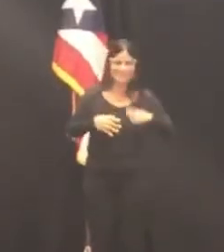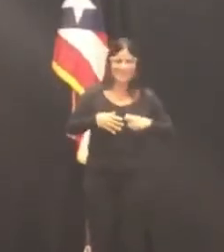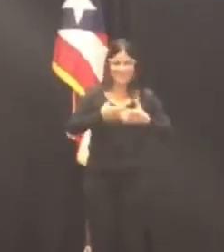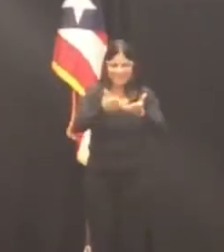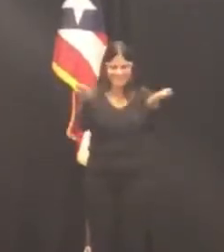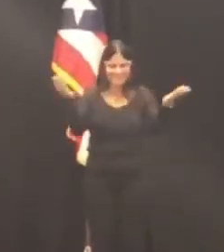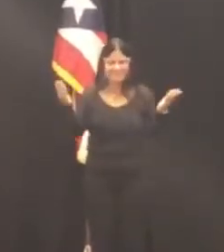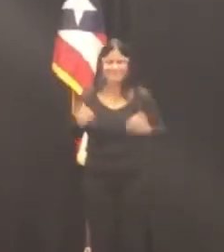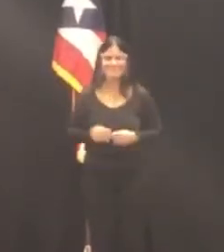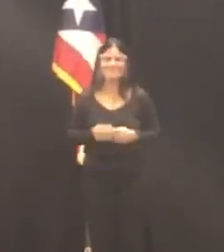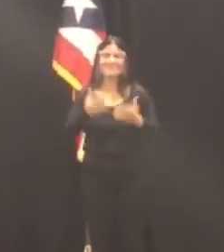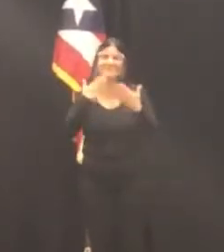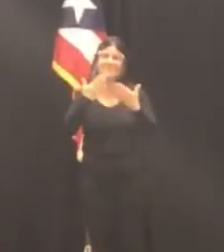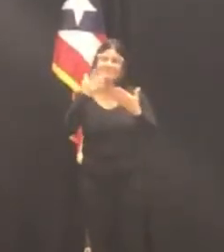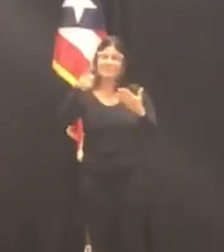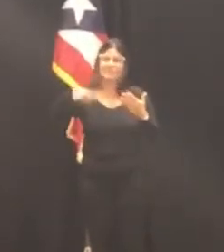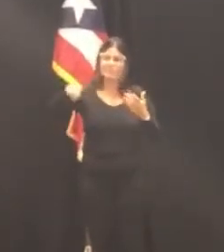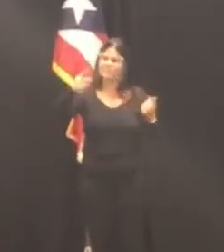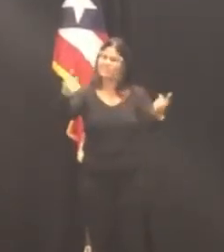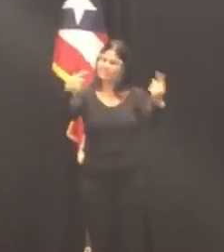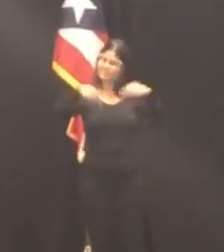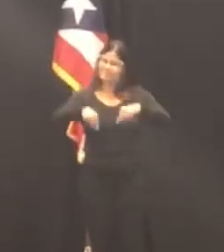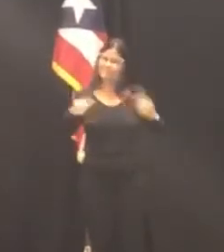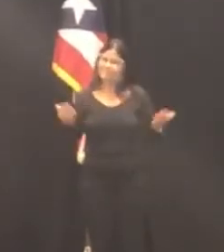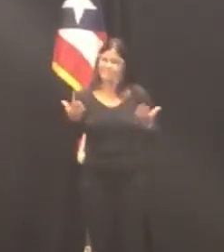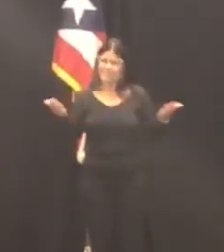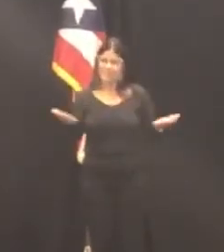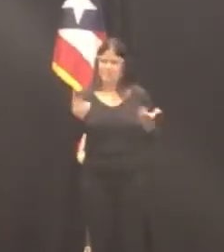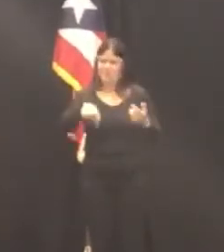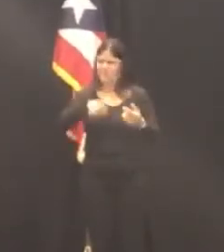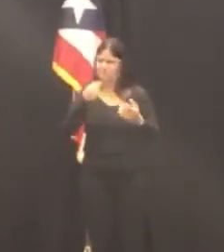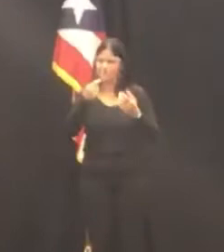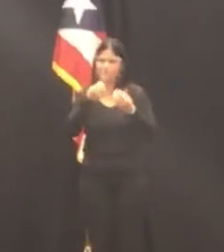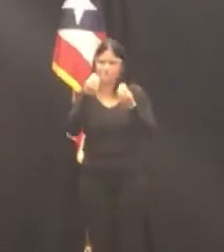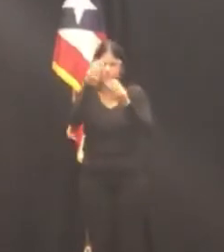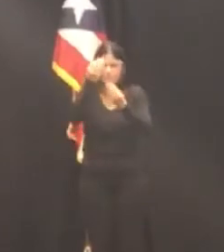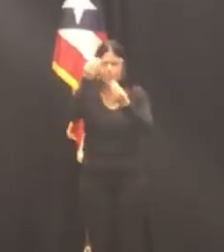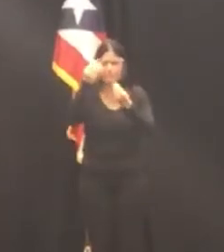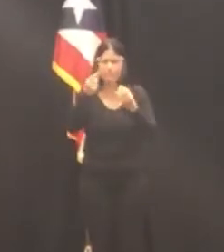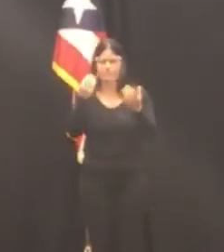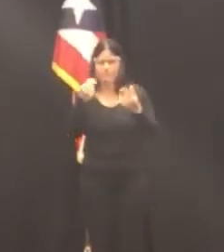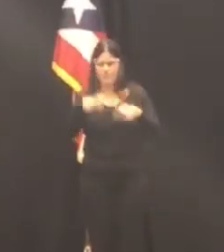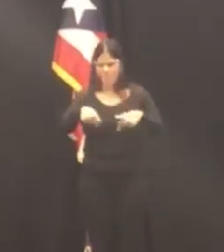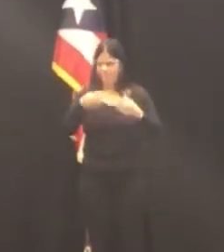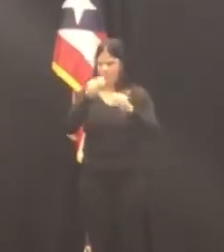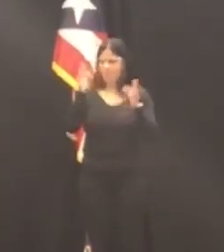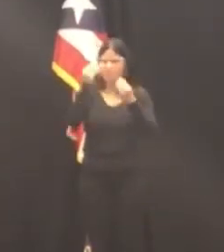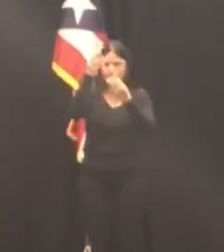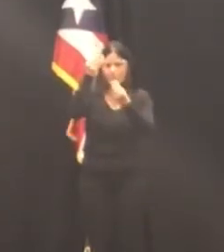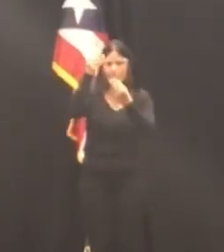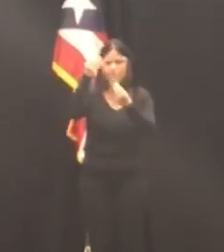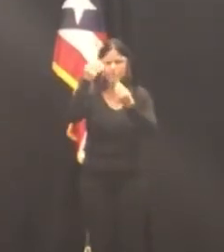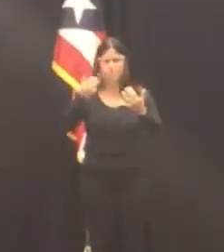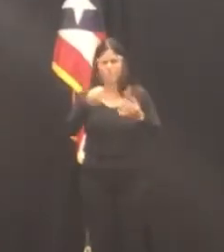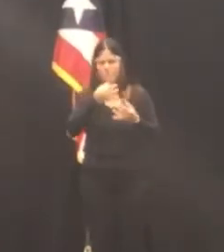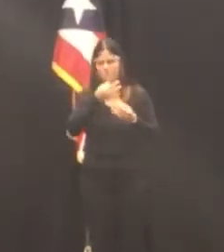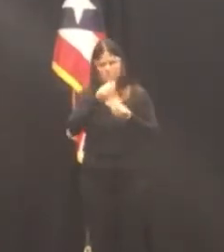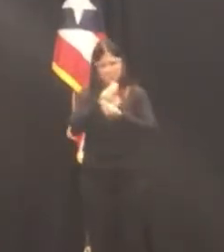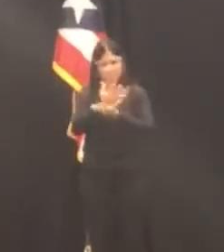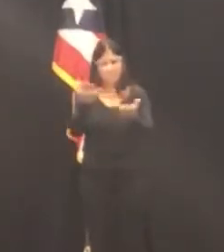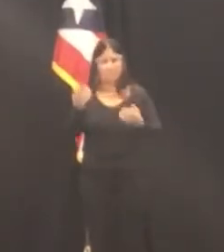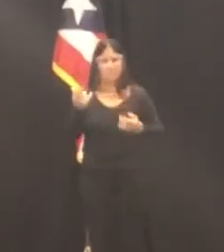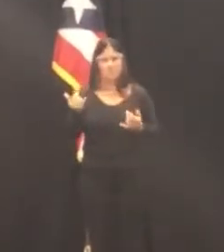Gracias por comparecer a esta conferencia de prensa en esta mañana aquí en el Centro de